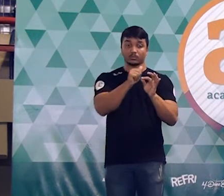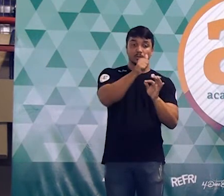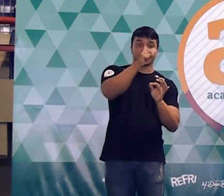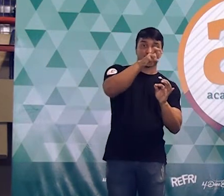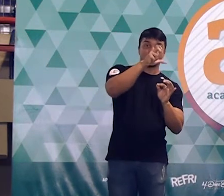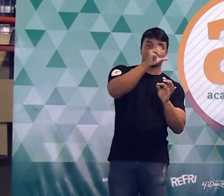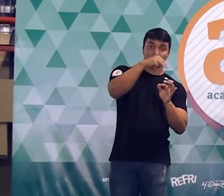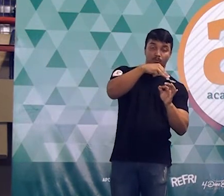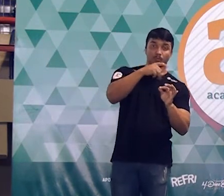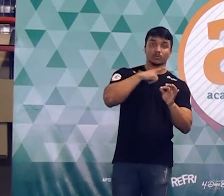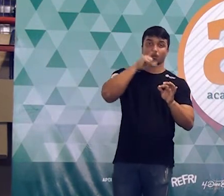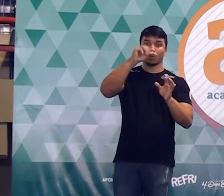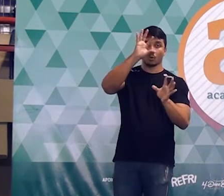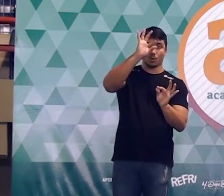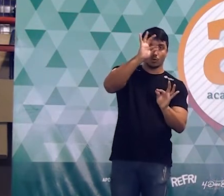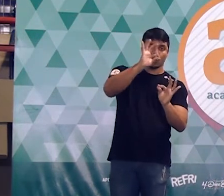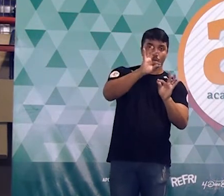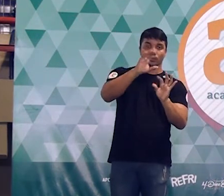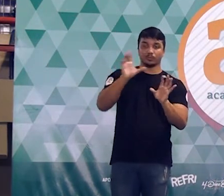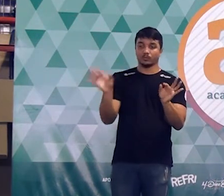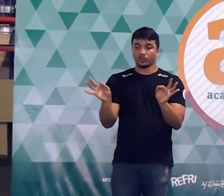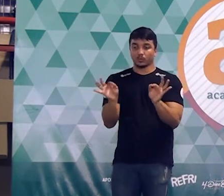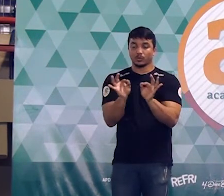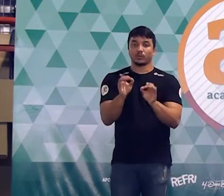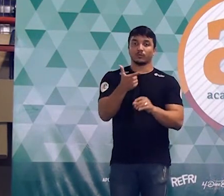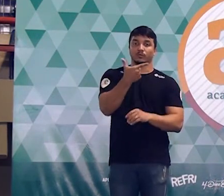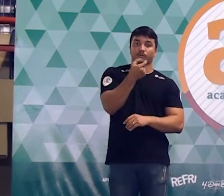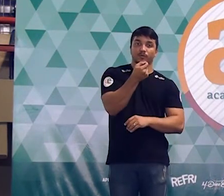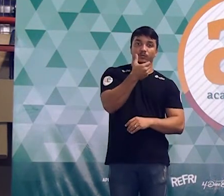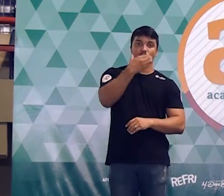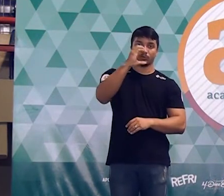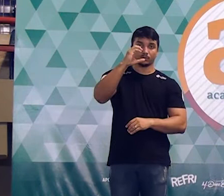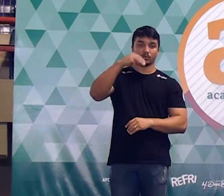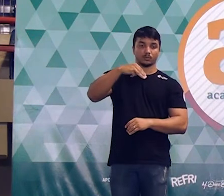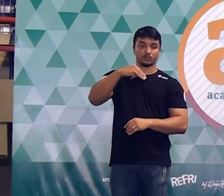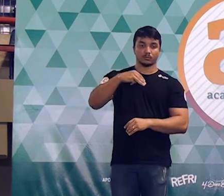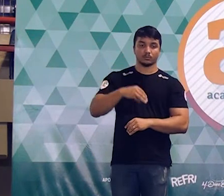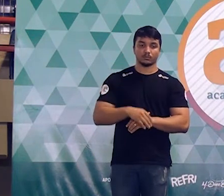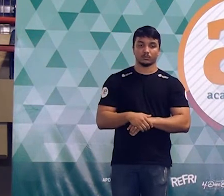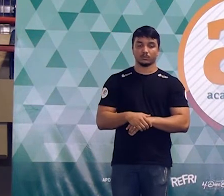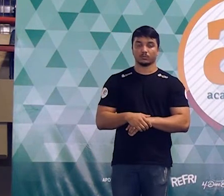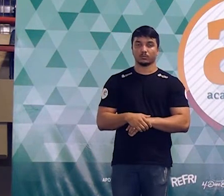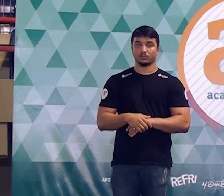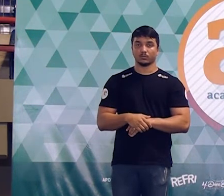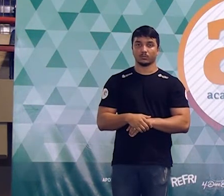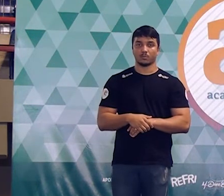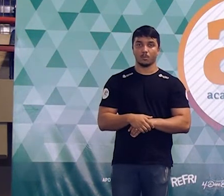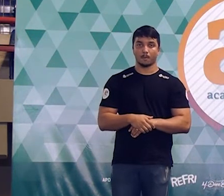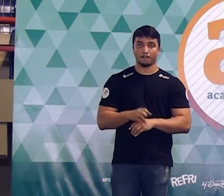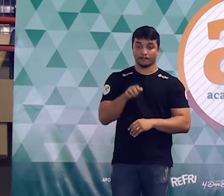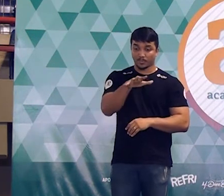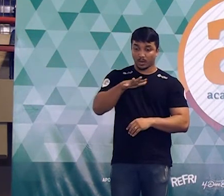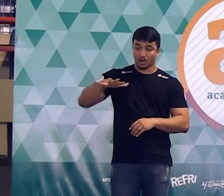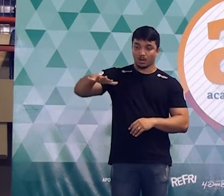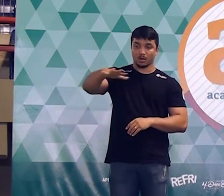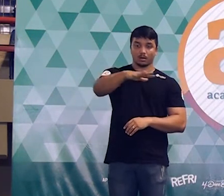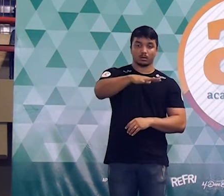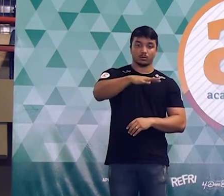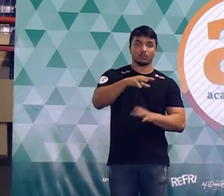cozimento, esses lados foram reduzidos em 20 centímetros. Aí a pergunta é, em relação à área